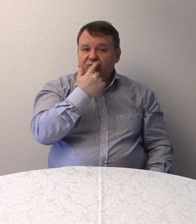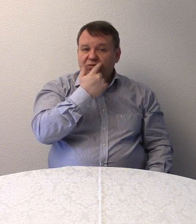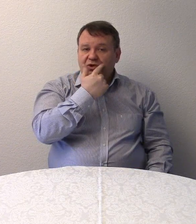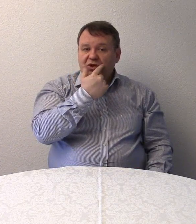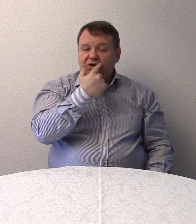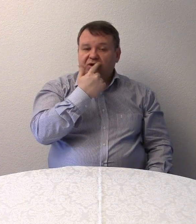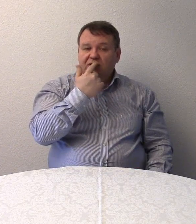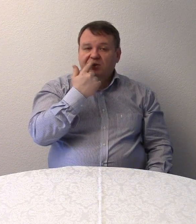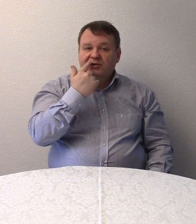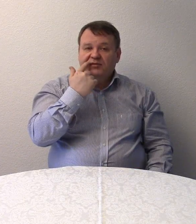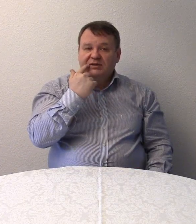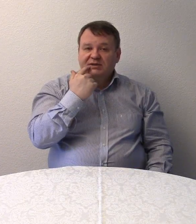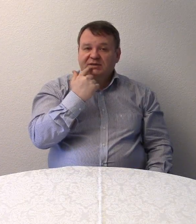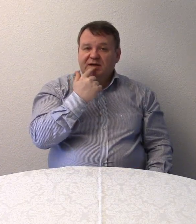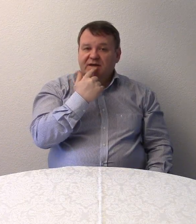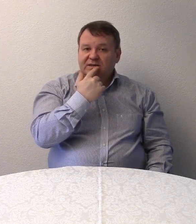Was ist das?